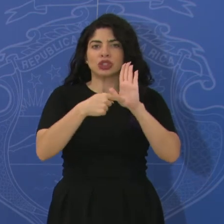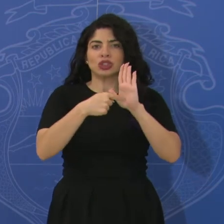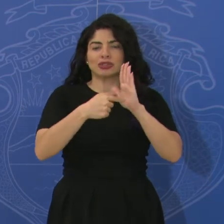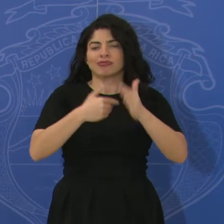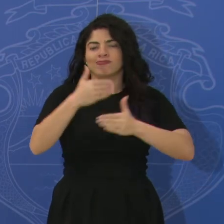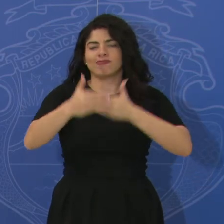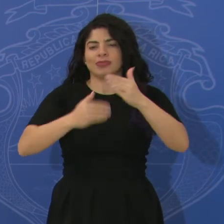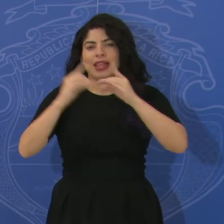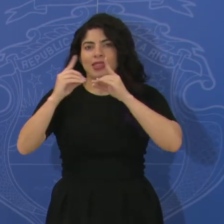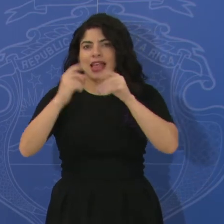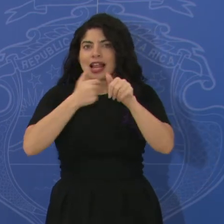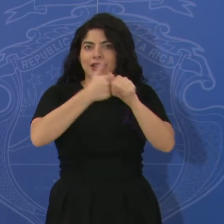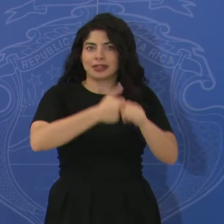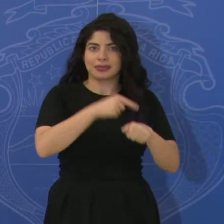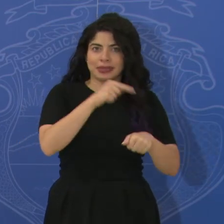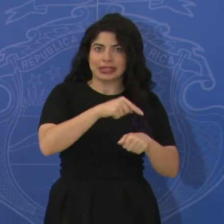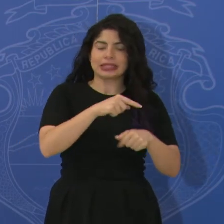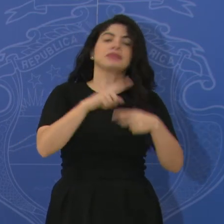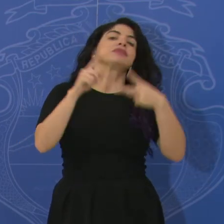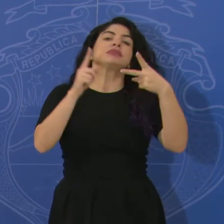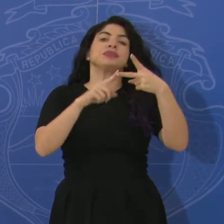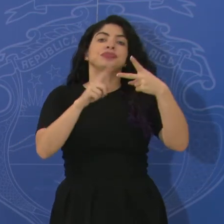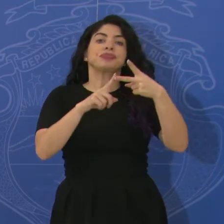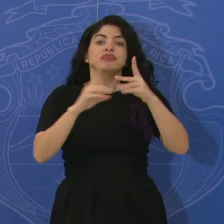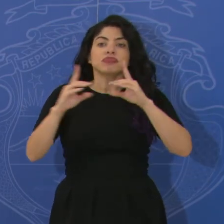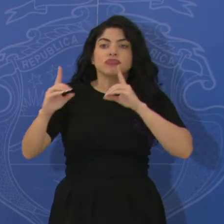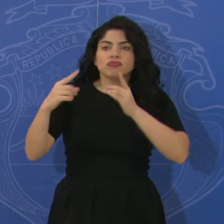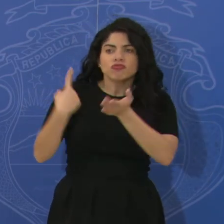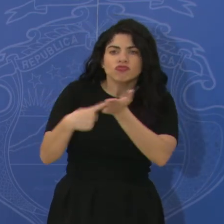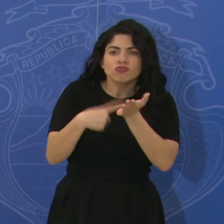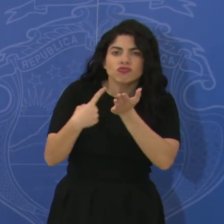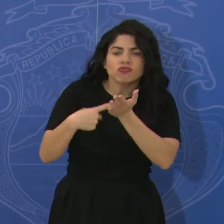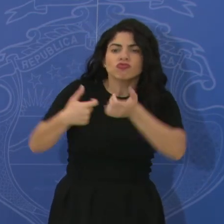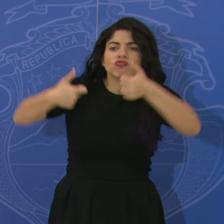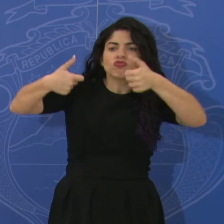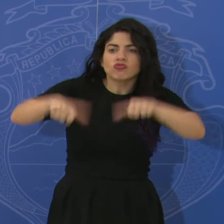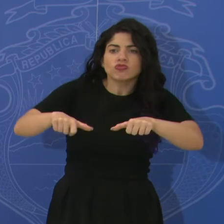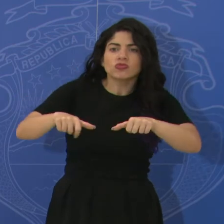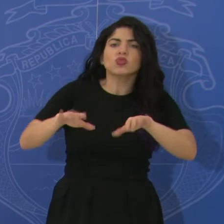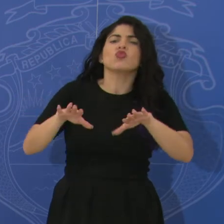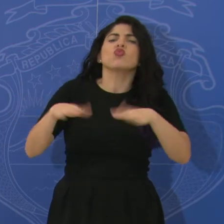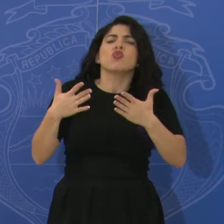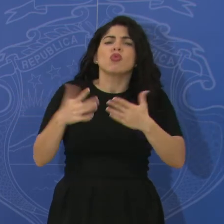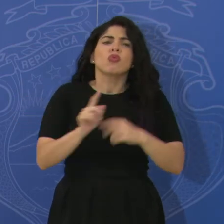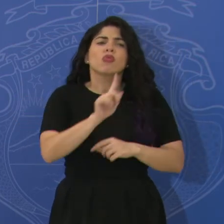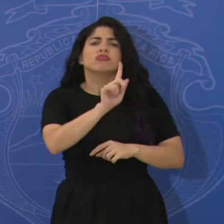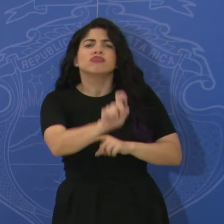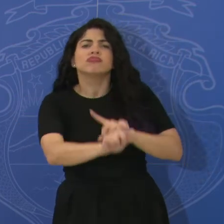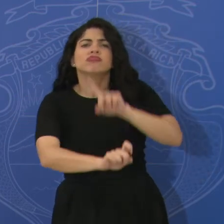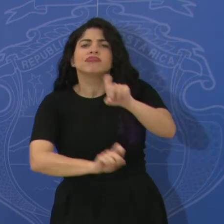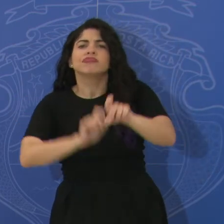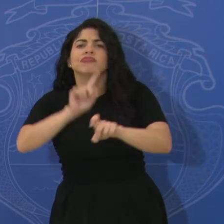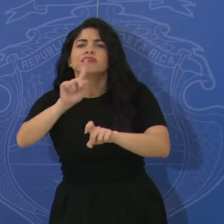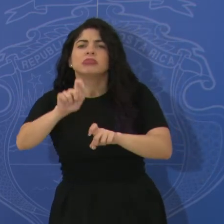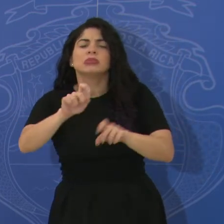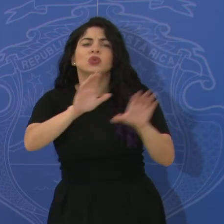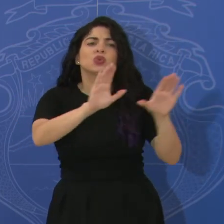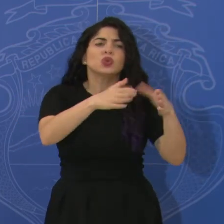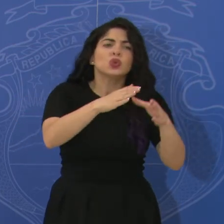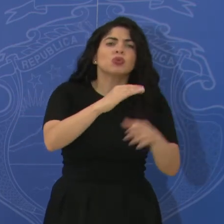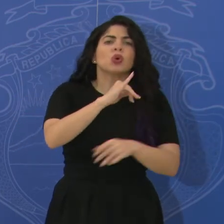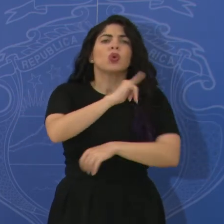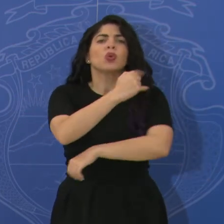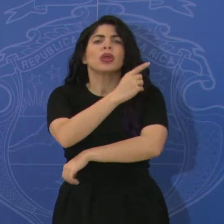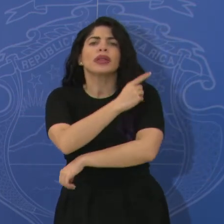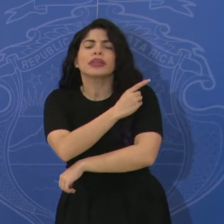diálogo. También se logró discutir y acordar la consulta a las diferentes bases, juntas directivas y miembros de los